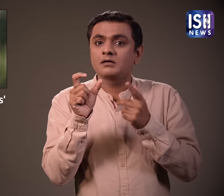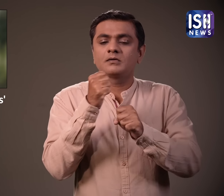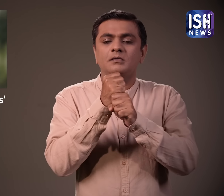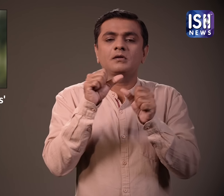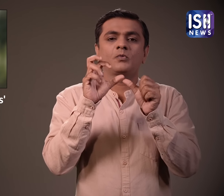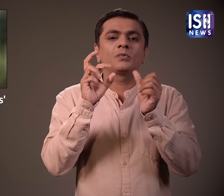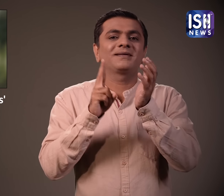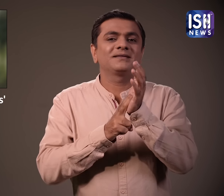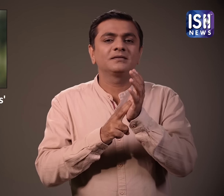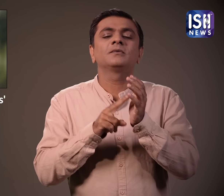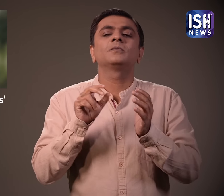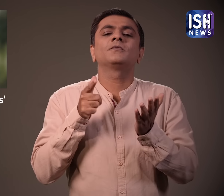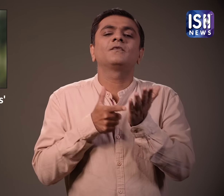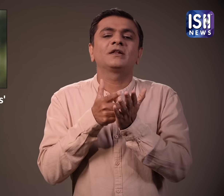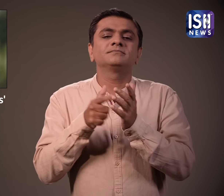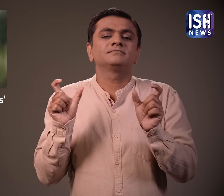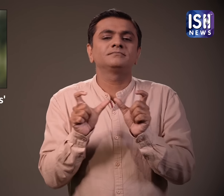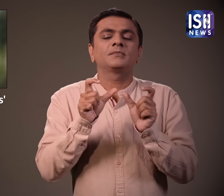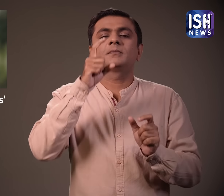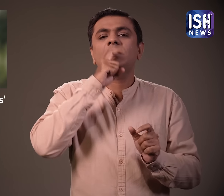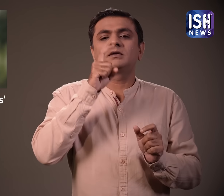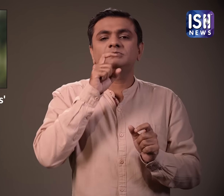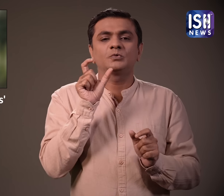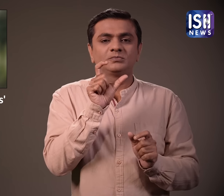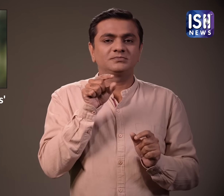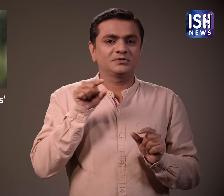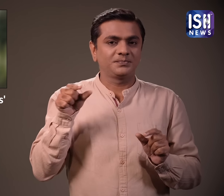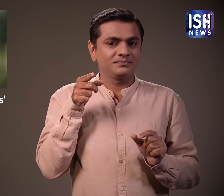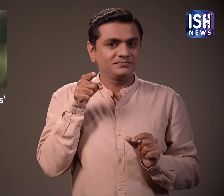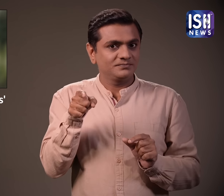है।